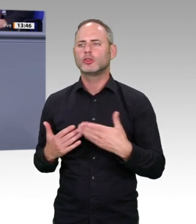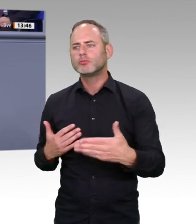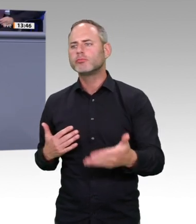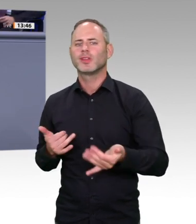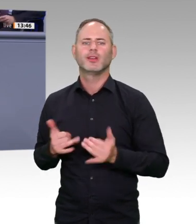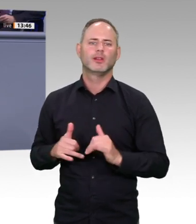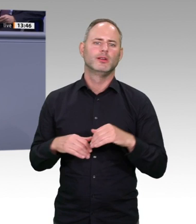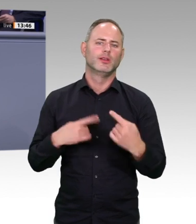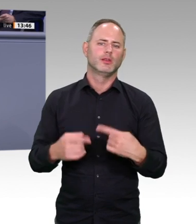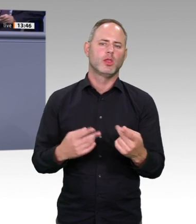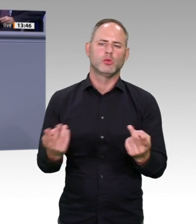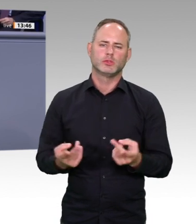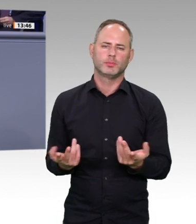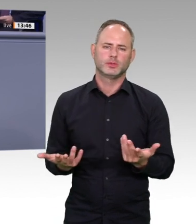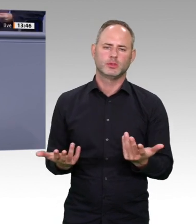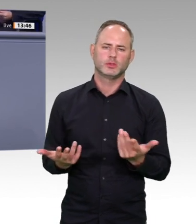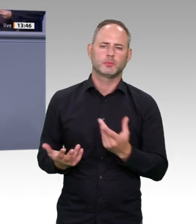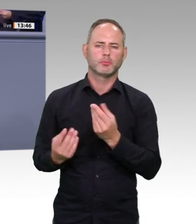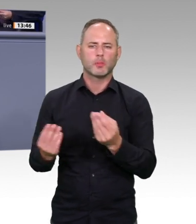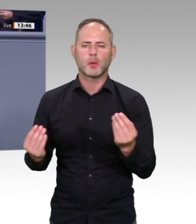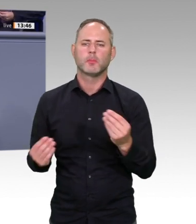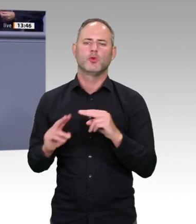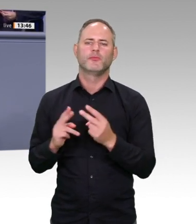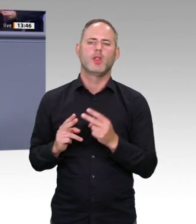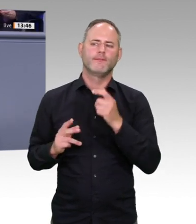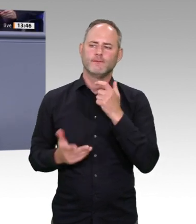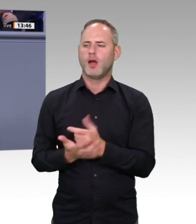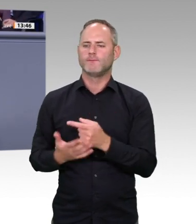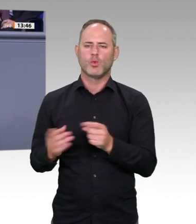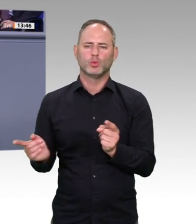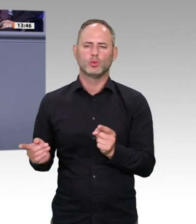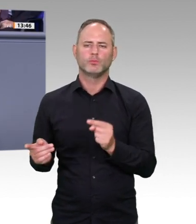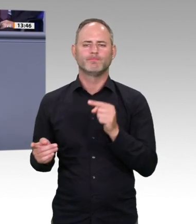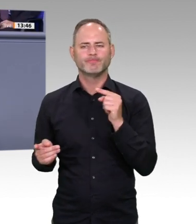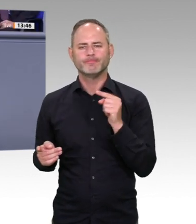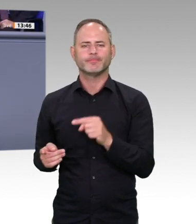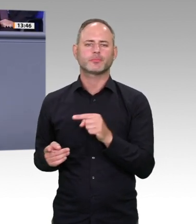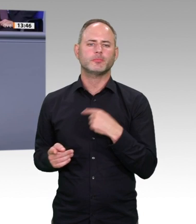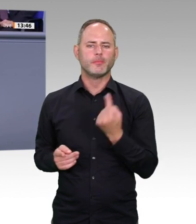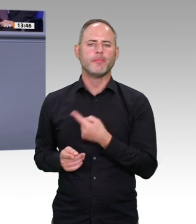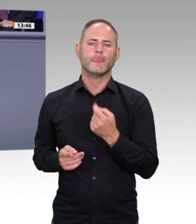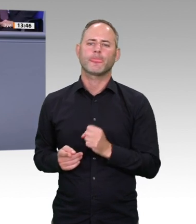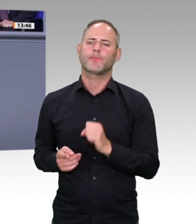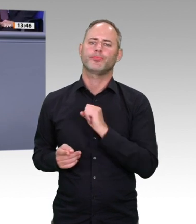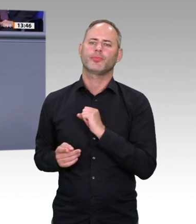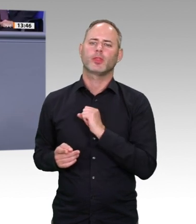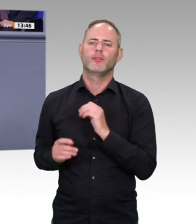Stiftung des Haus der kleinen Forscher, das genau in diesem Bereich bereits Fortbildungen für pädagogische